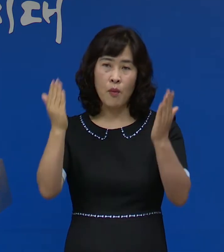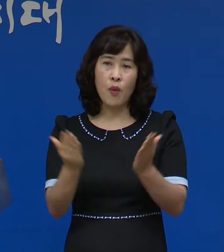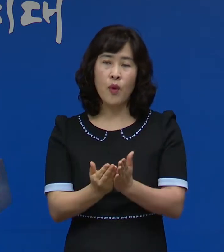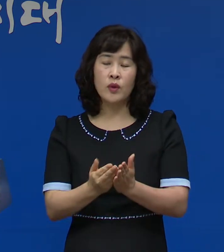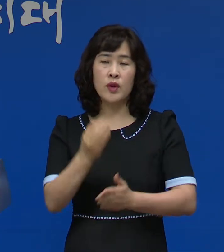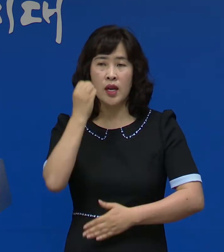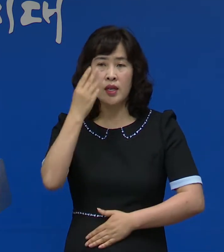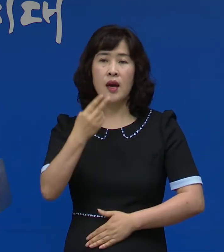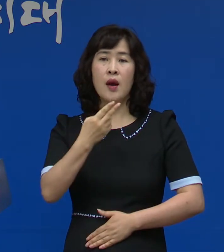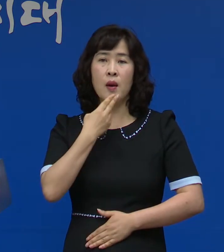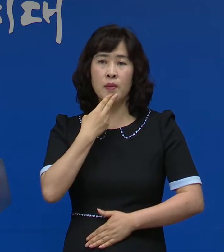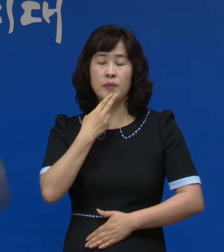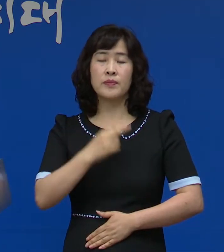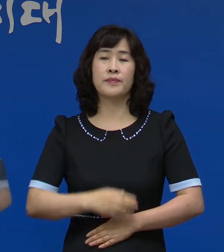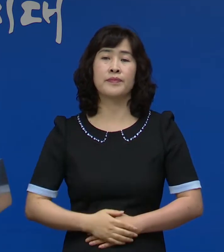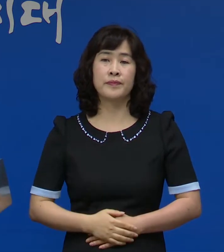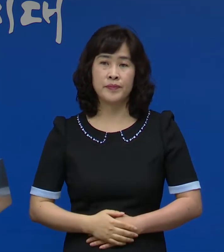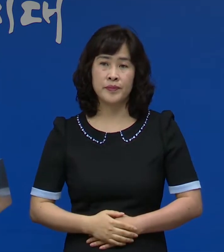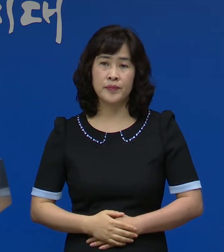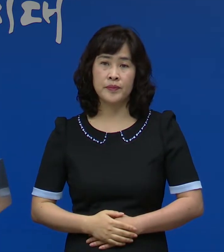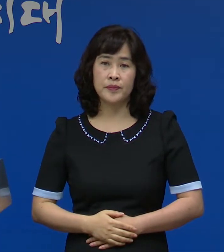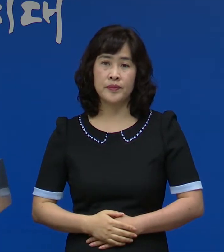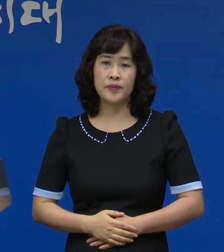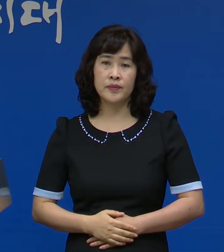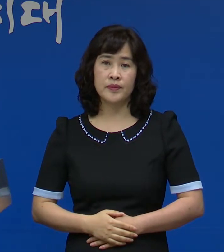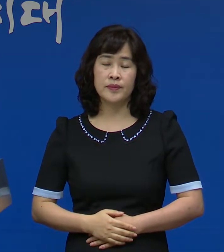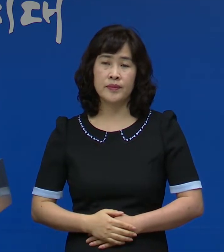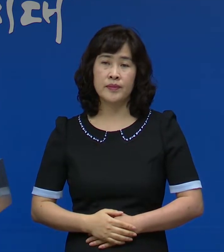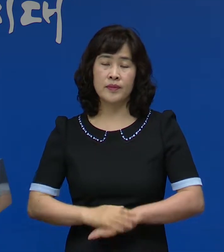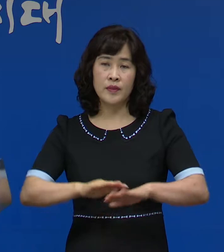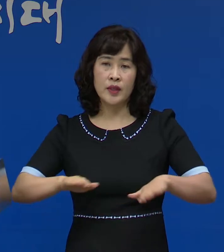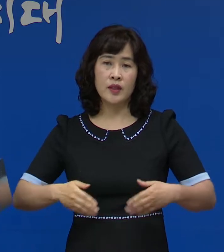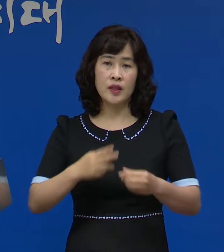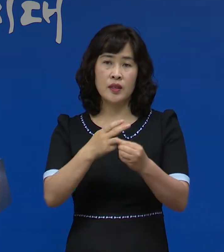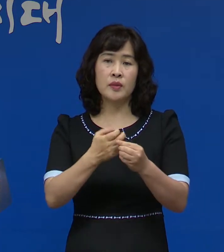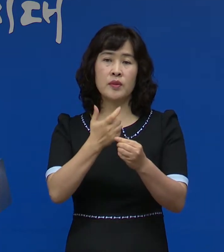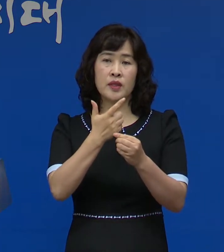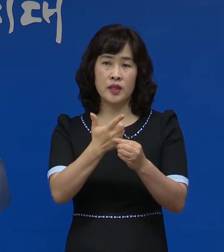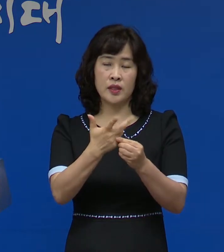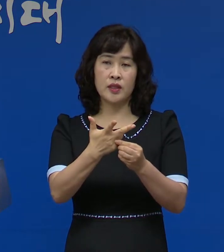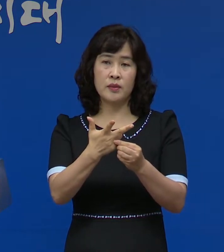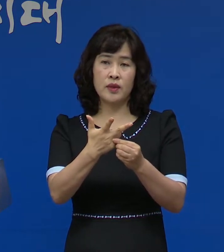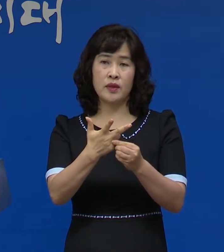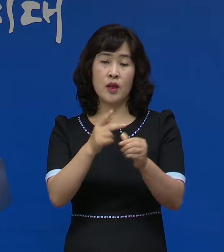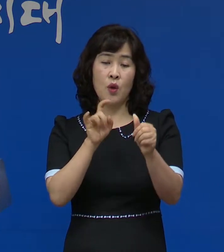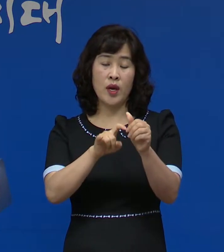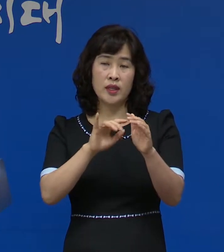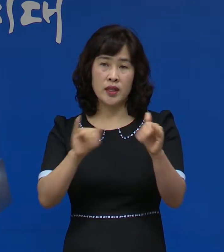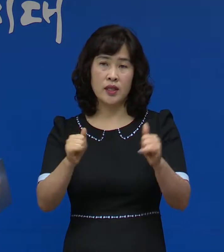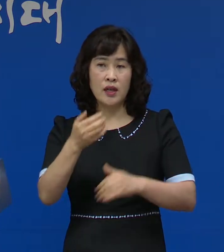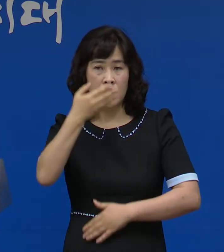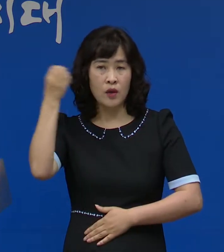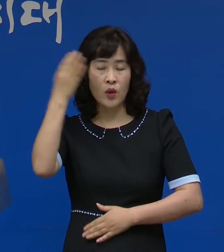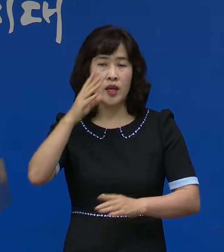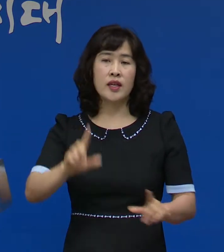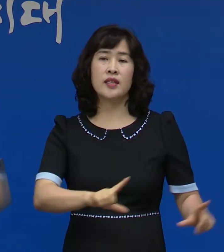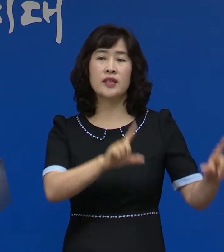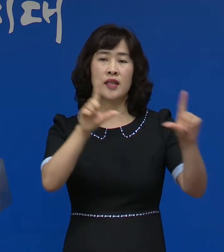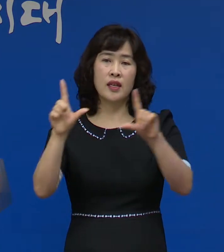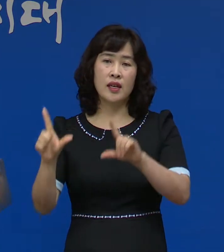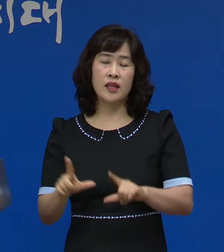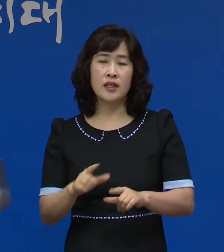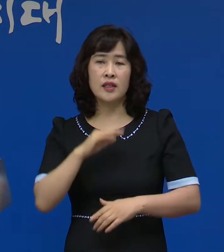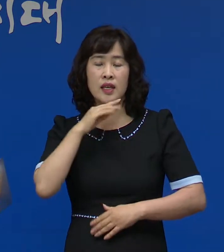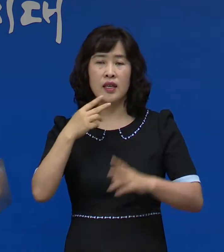음성으로 확인되었습니다 전남 27번 확진자는 영광군에 거주하는